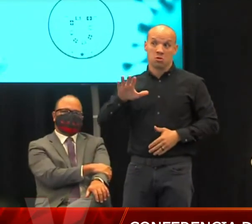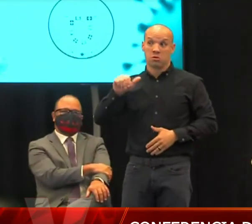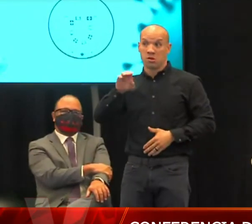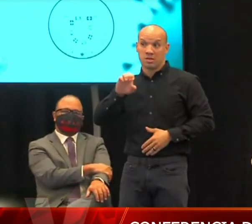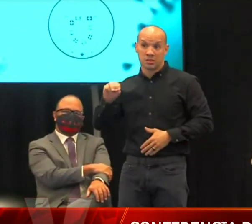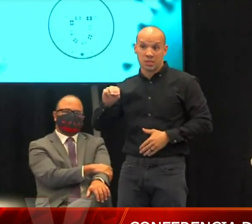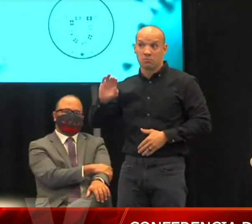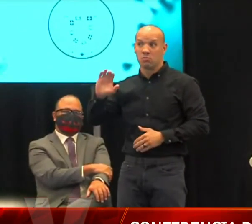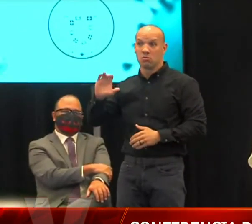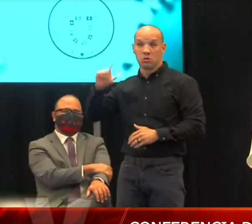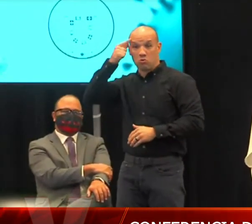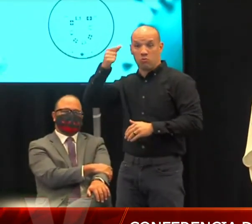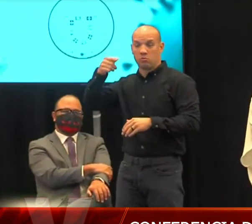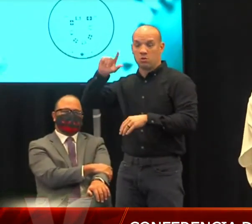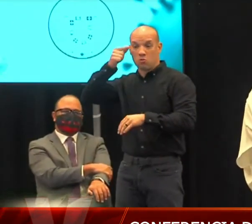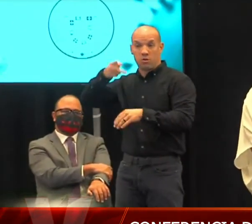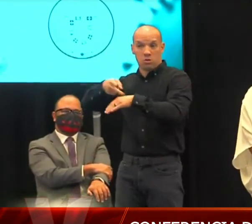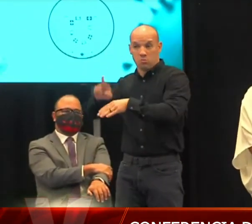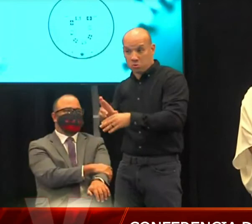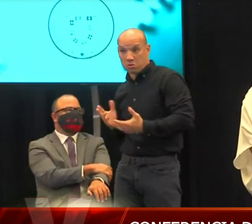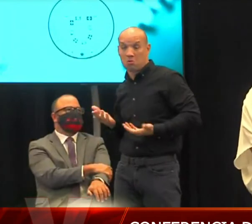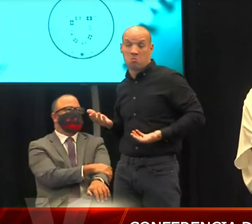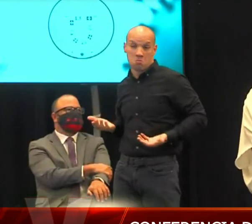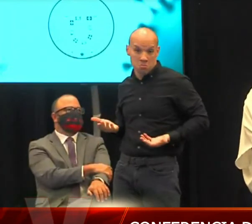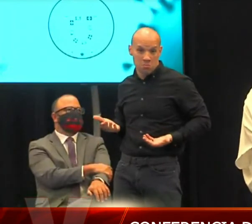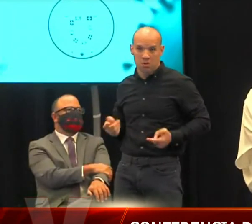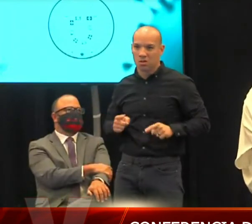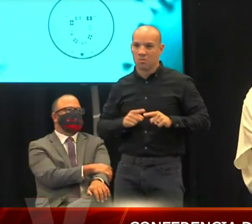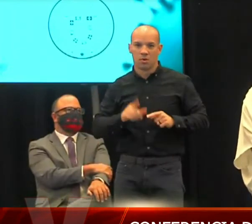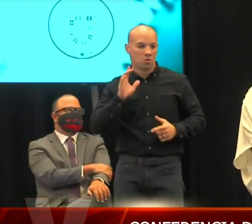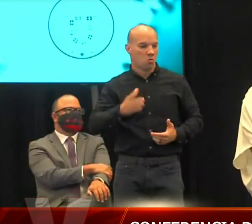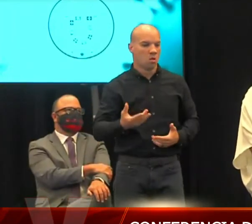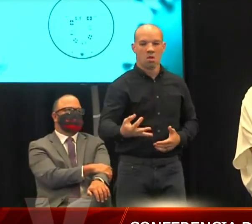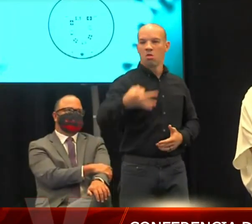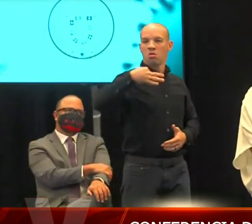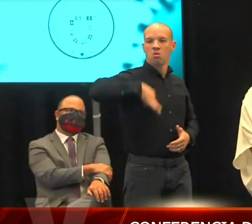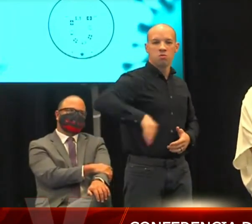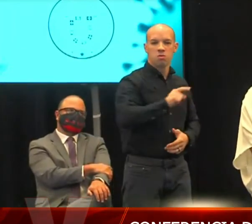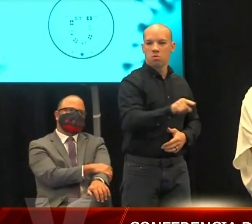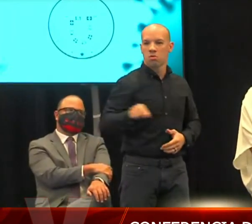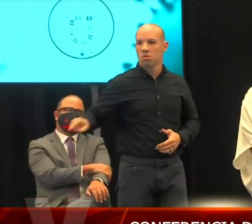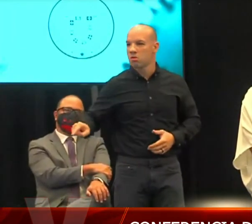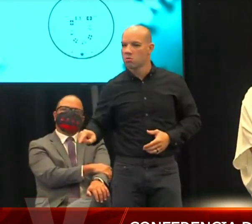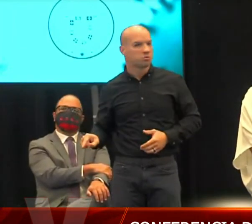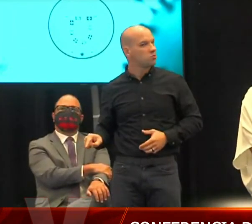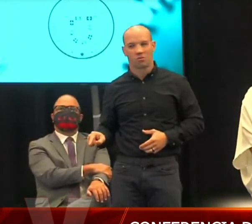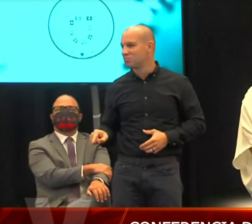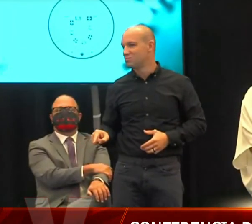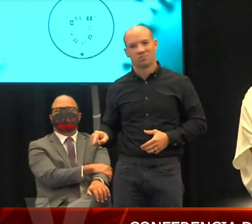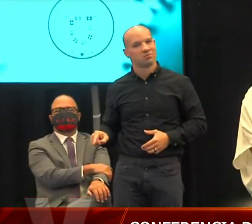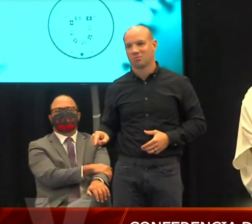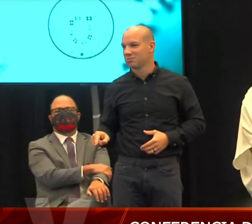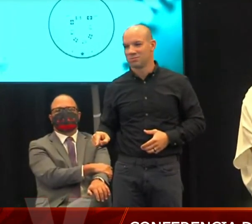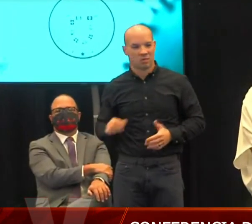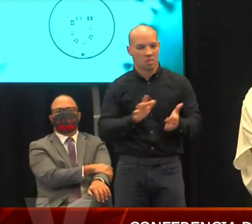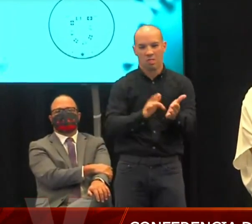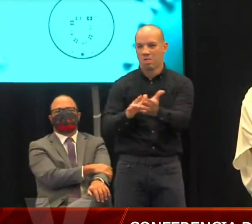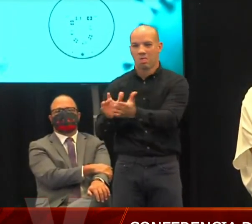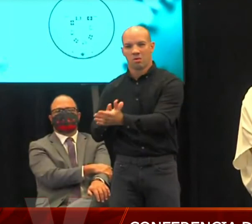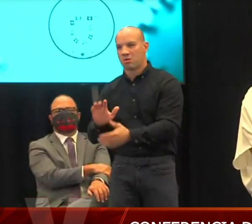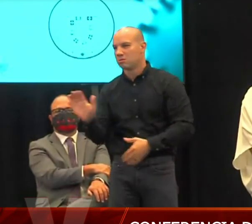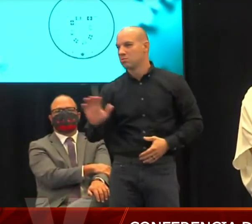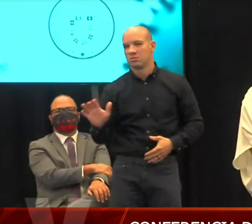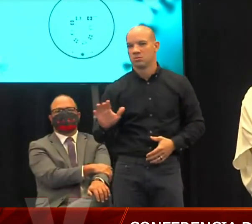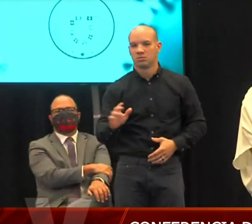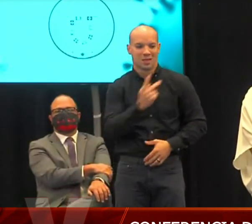de puerto rico pero tampoco va a ser una forma de lucro a ninguna de las entidades sean bancos de sangre de hospitales de puerto rico el paciente se